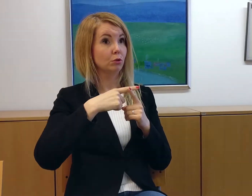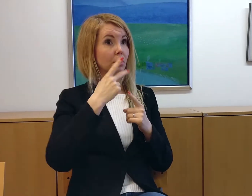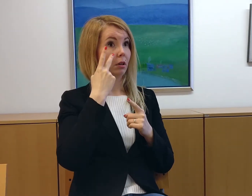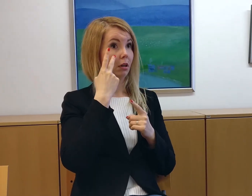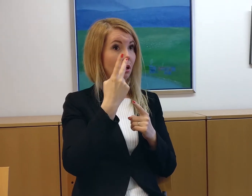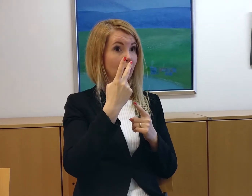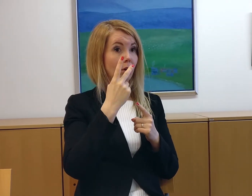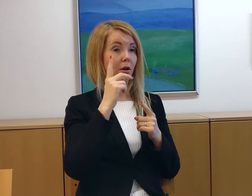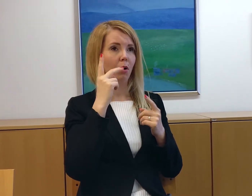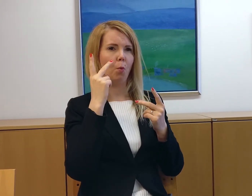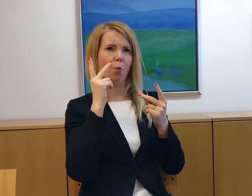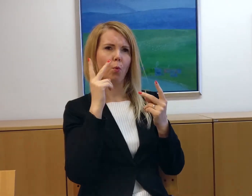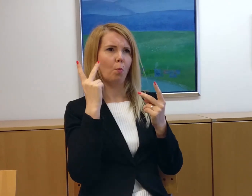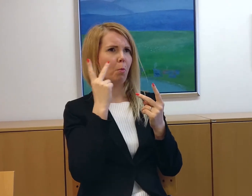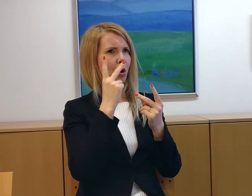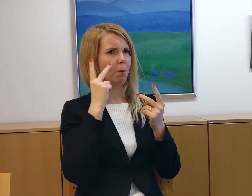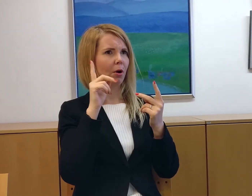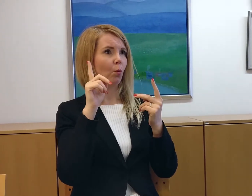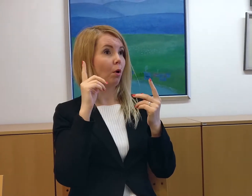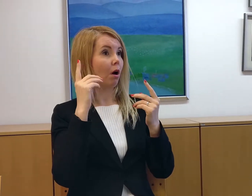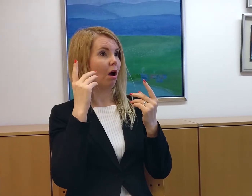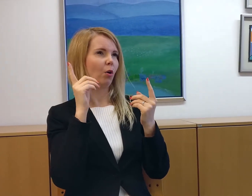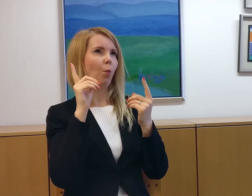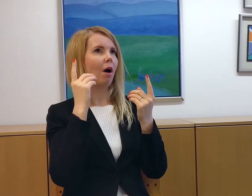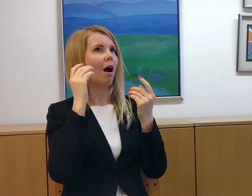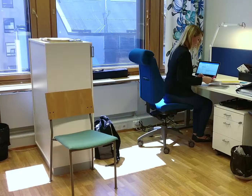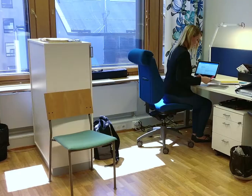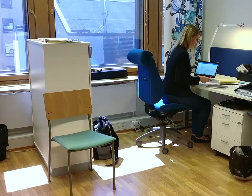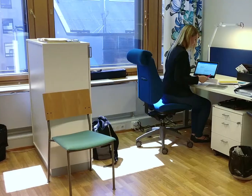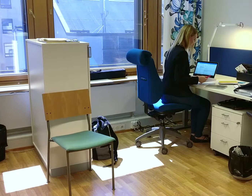jolla voi olla kuulon ja näön jäänteitä.